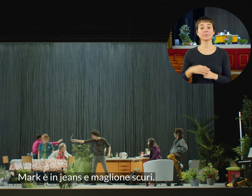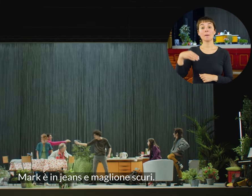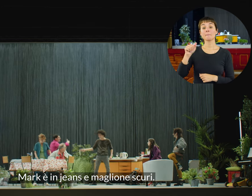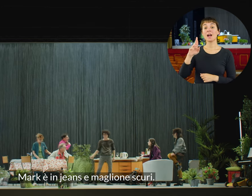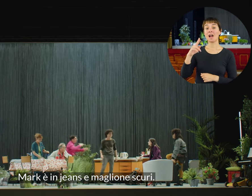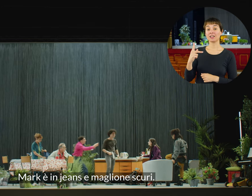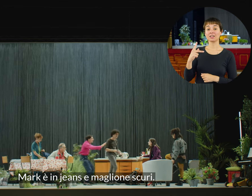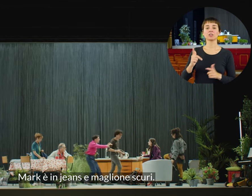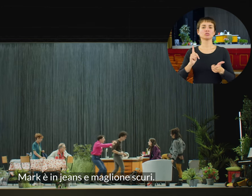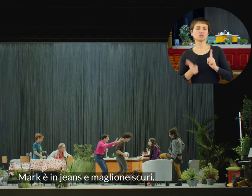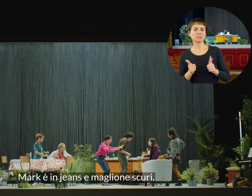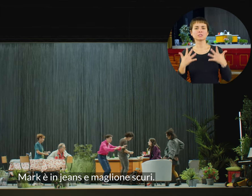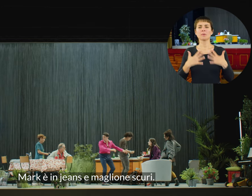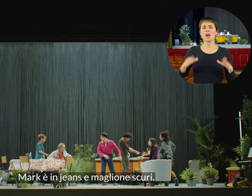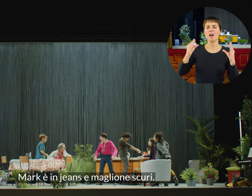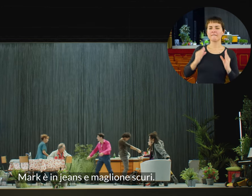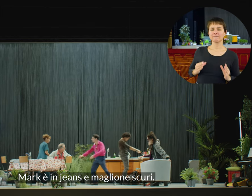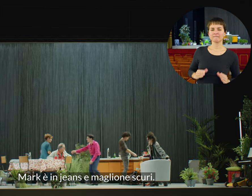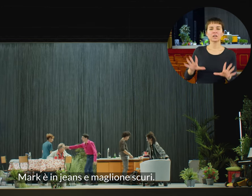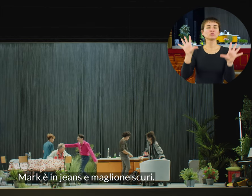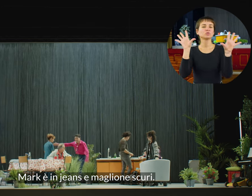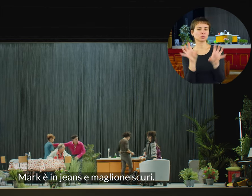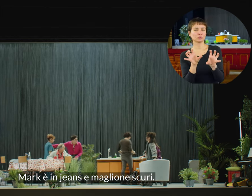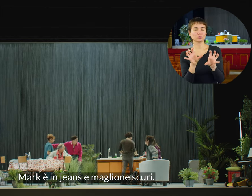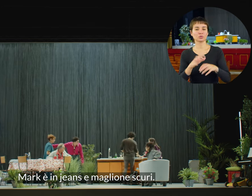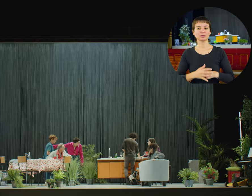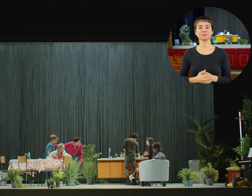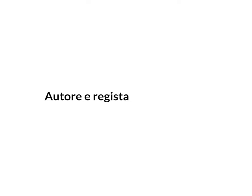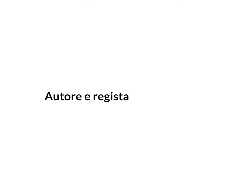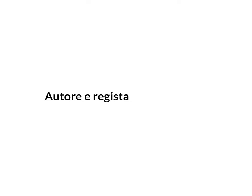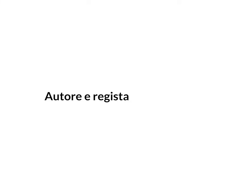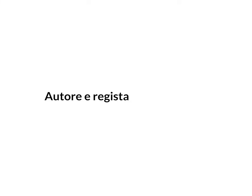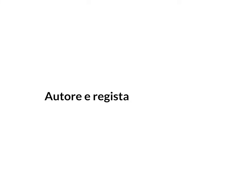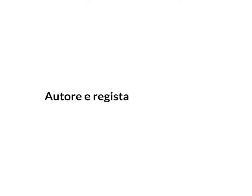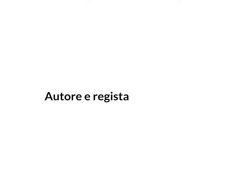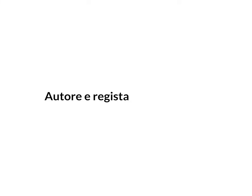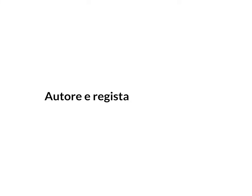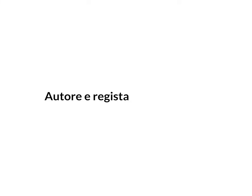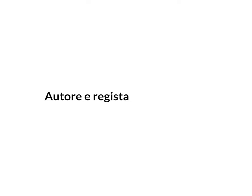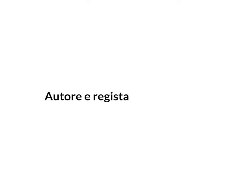Mark è in jeans e maglione scuri. Autore e regista